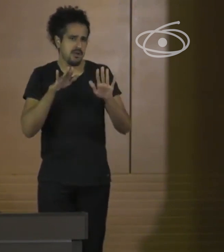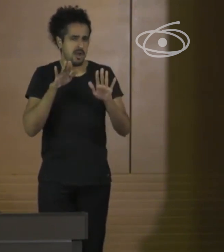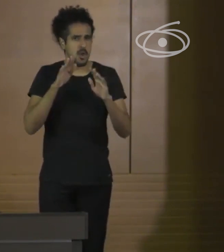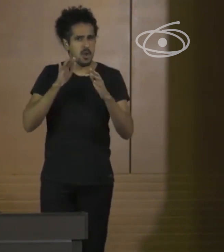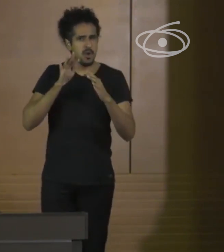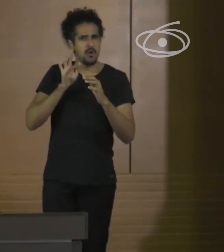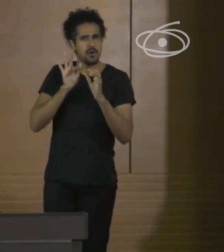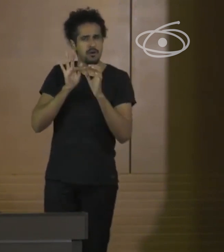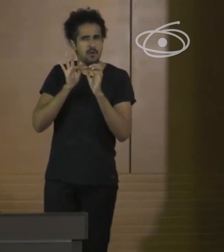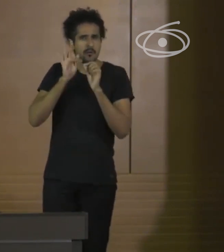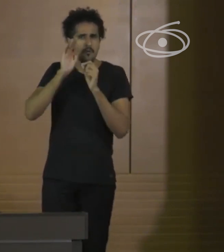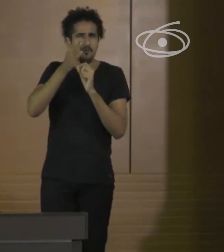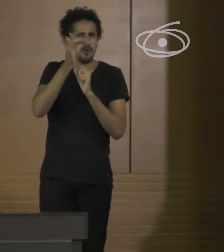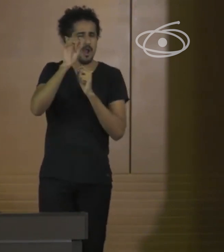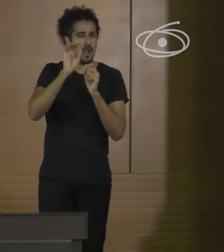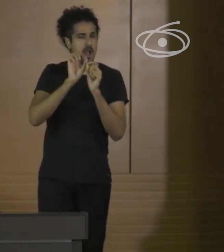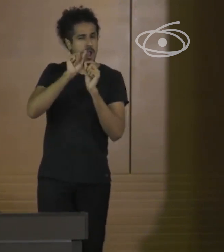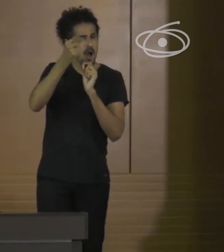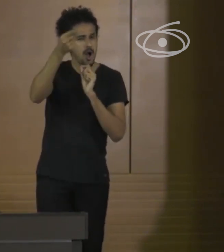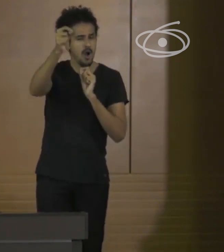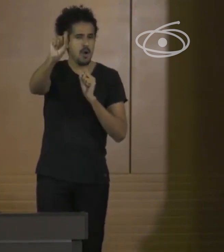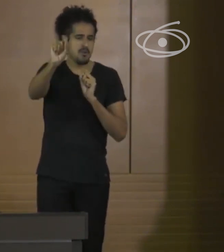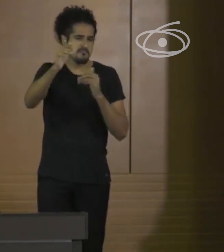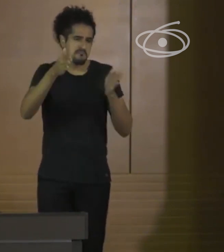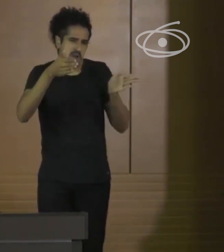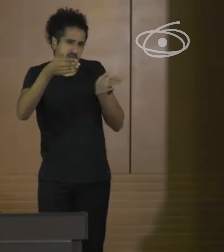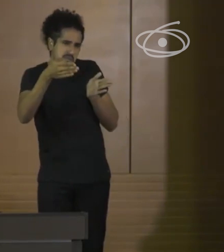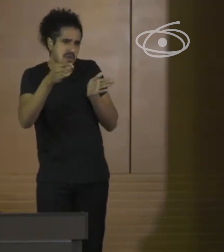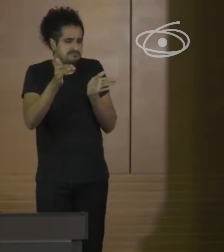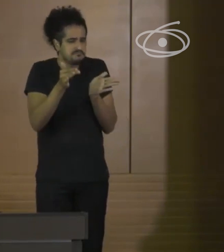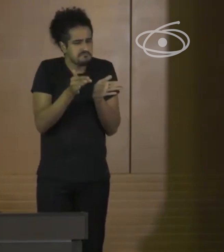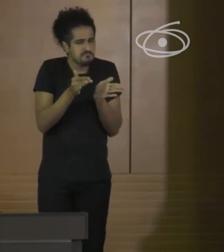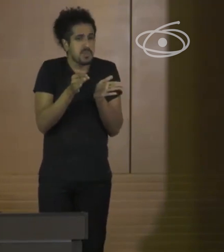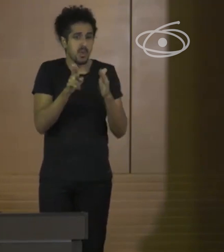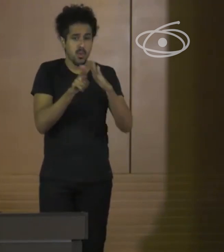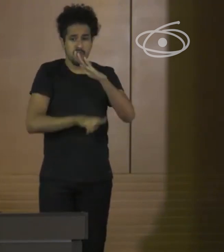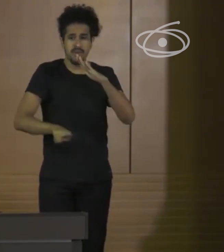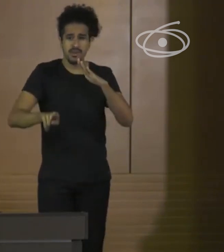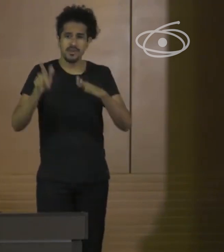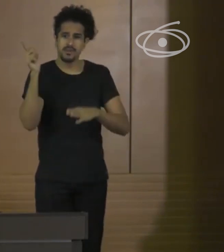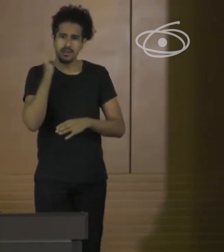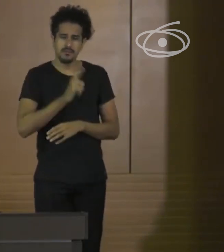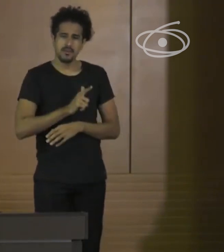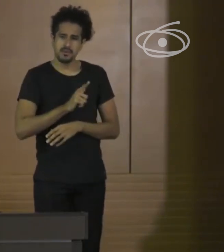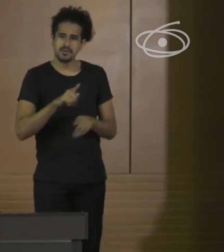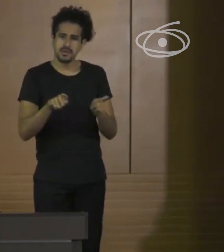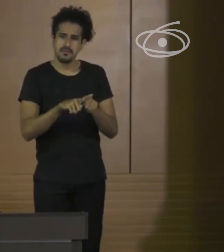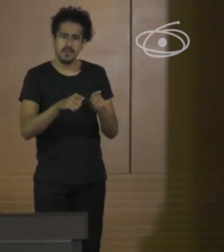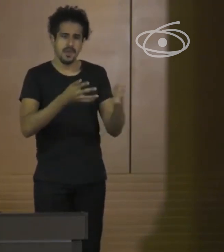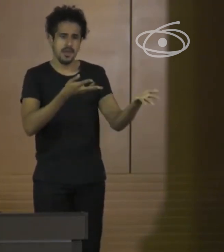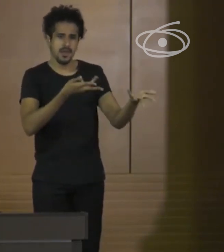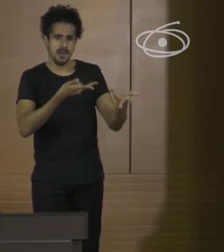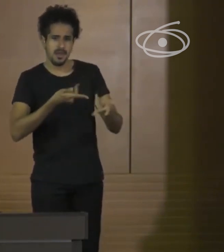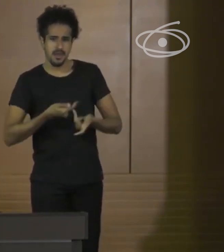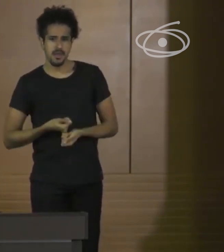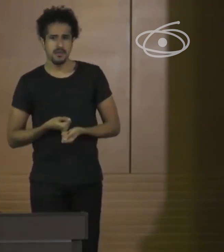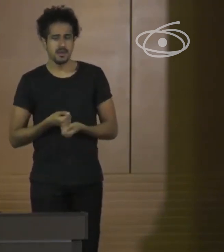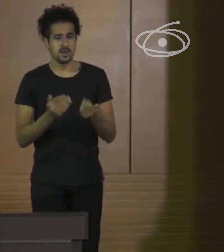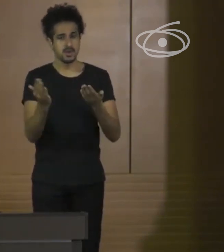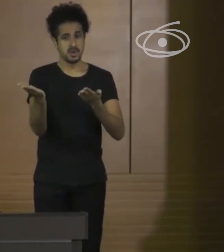próximo, mas a médio prazo, as nossas universidades estejam recebendo